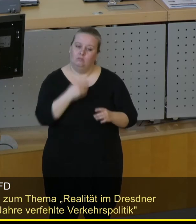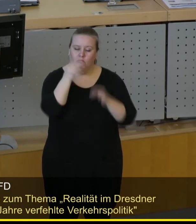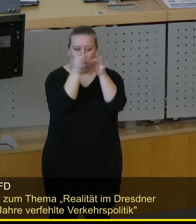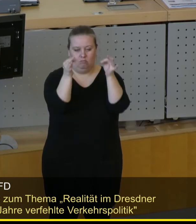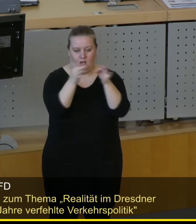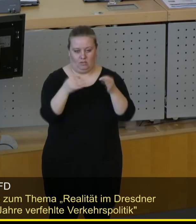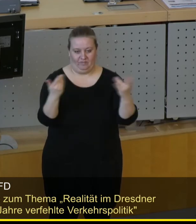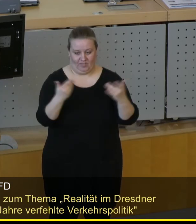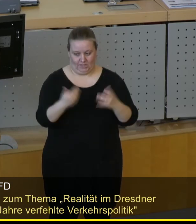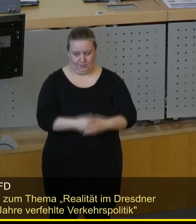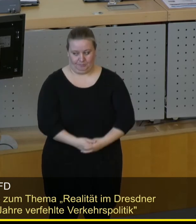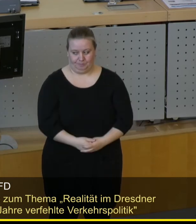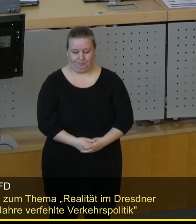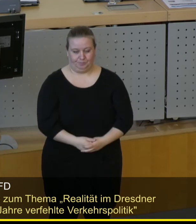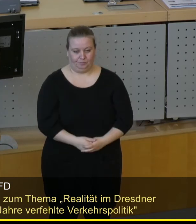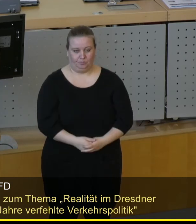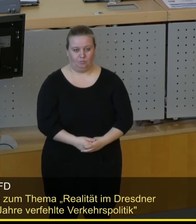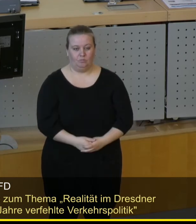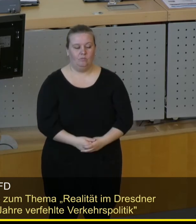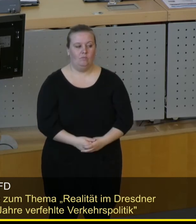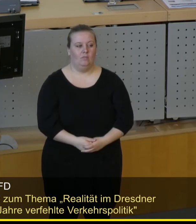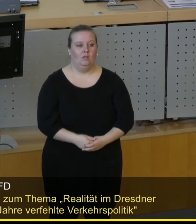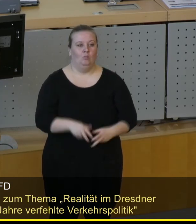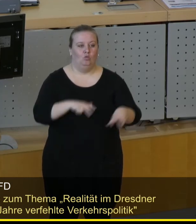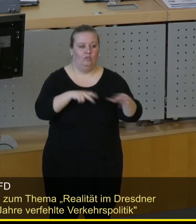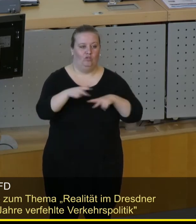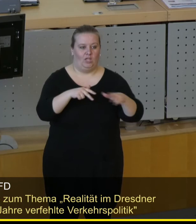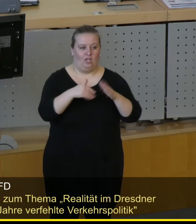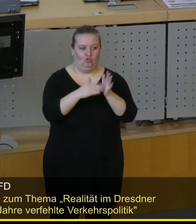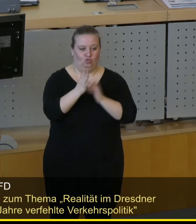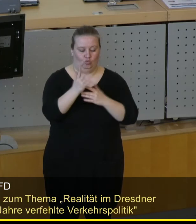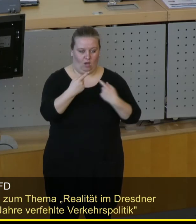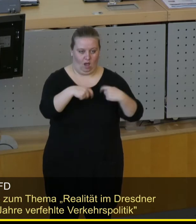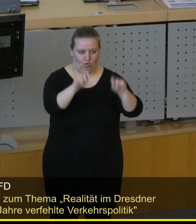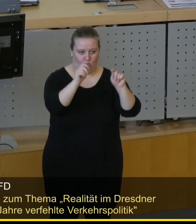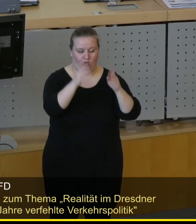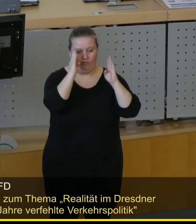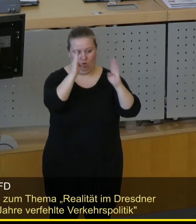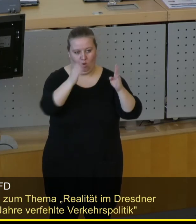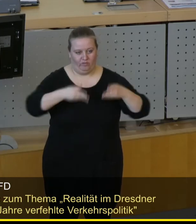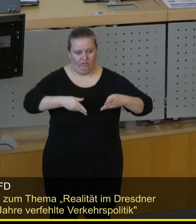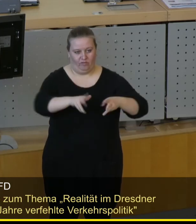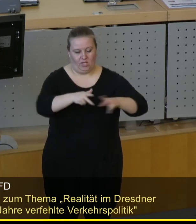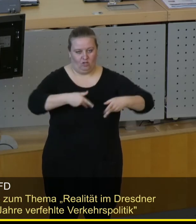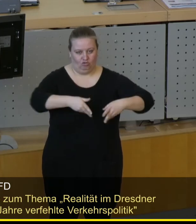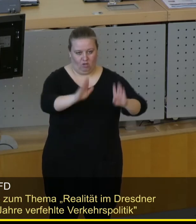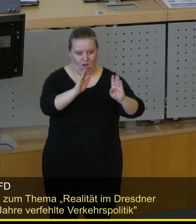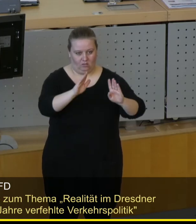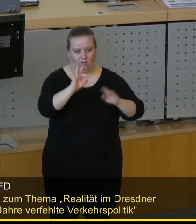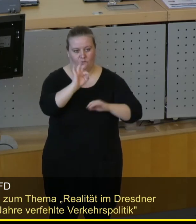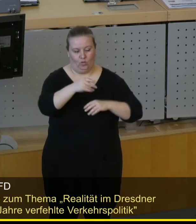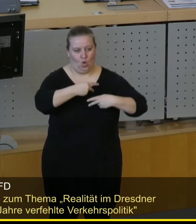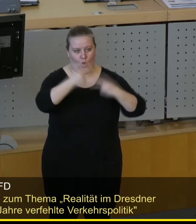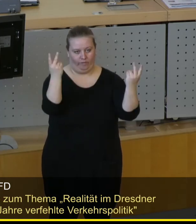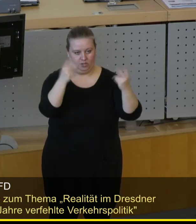hierzu heißt es, Ausbau der Verkehrsinfrastruktur im Zuge von Hauptverkehrsstraßen bevorzugt mit Vorrang für den